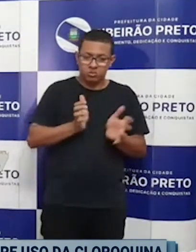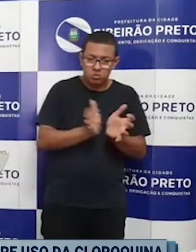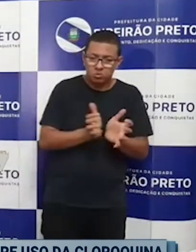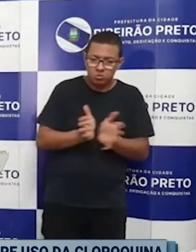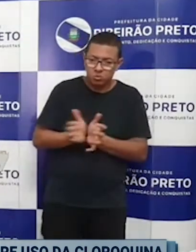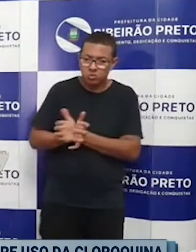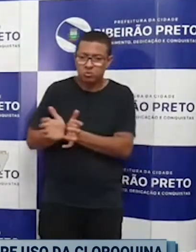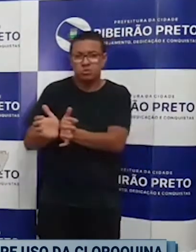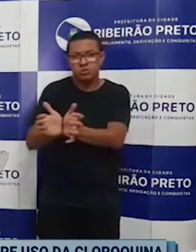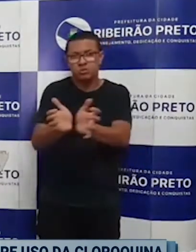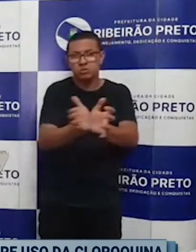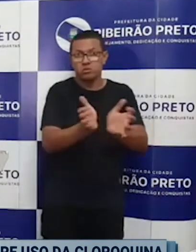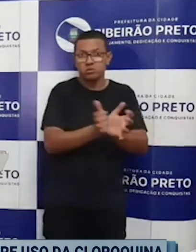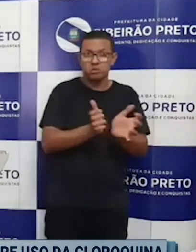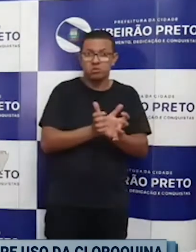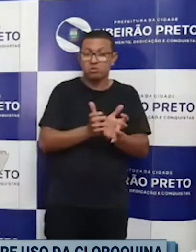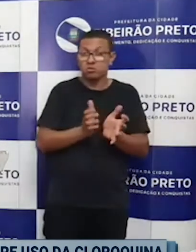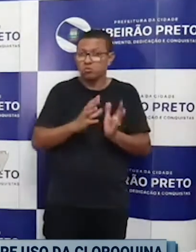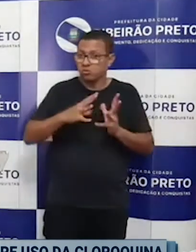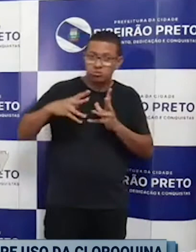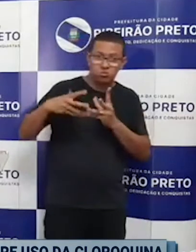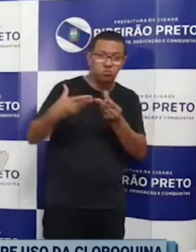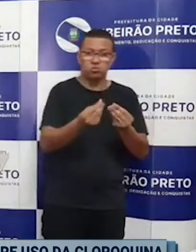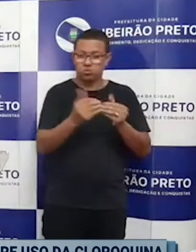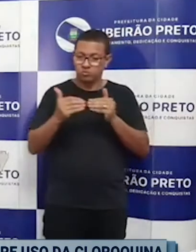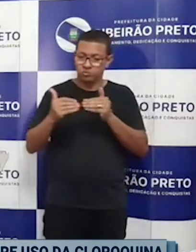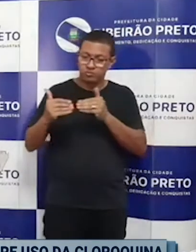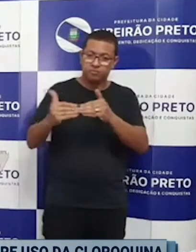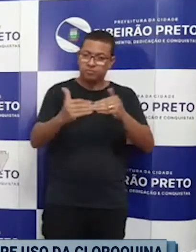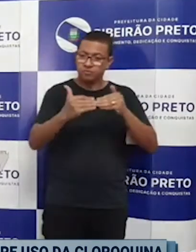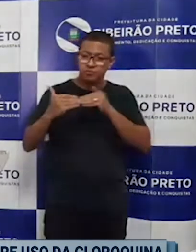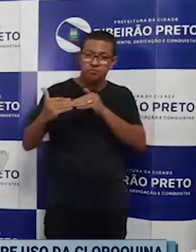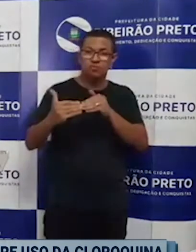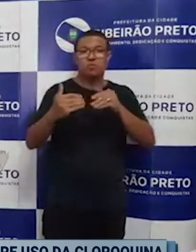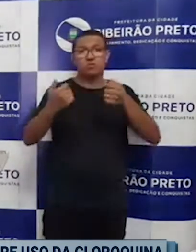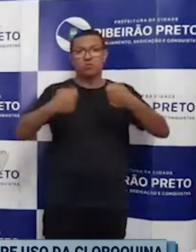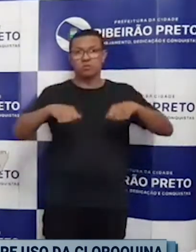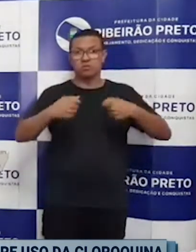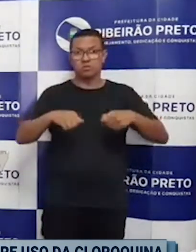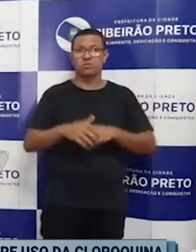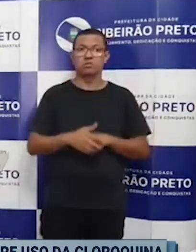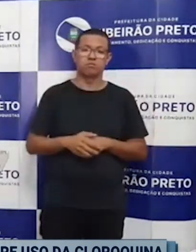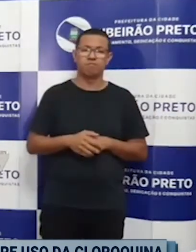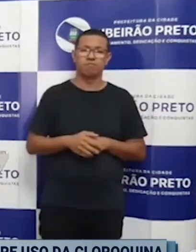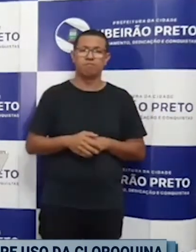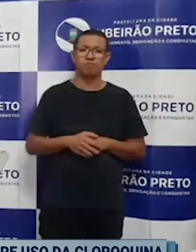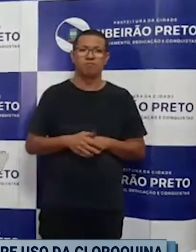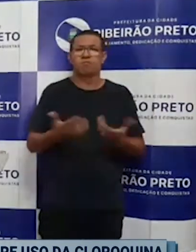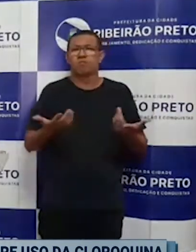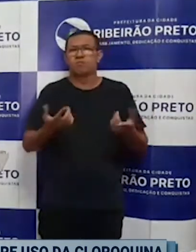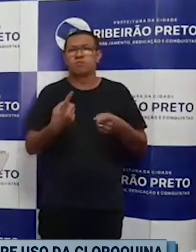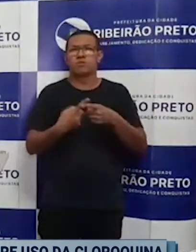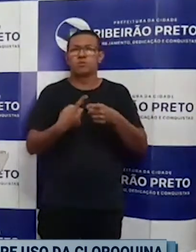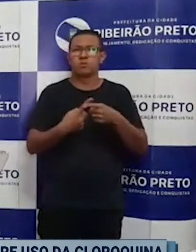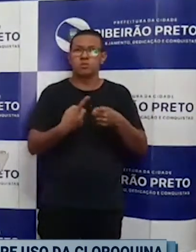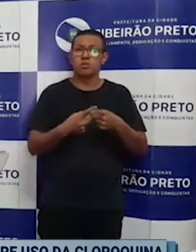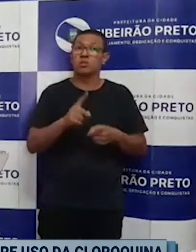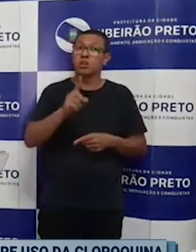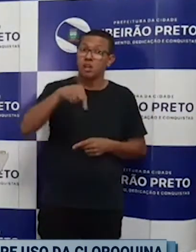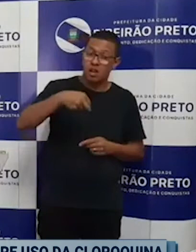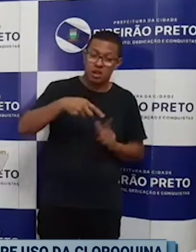Regionais. Por quê? Porque os protocolos do uso de produtos